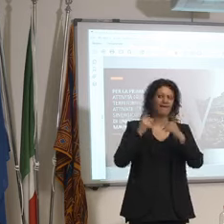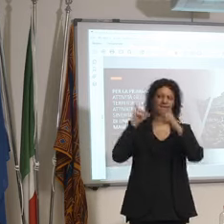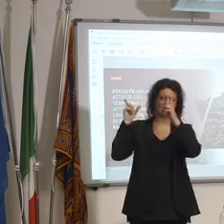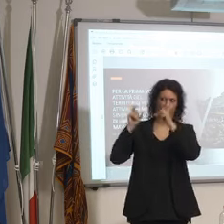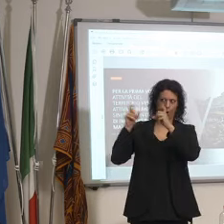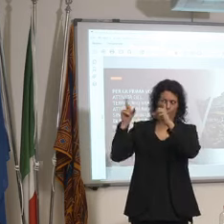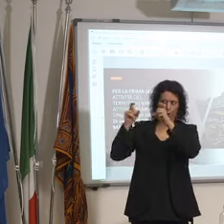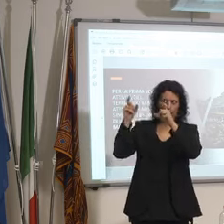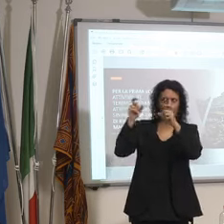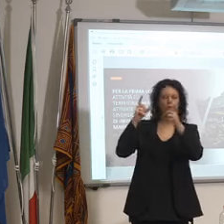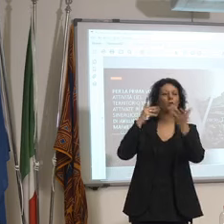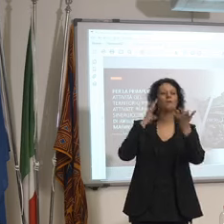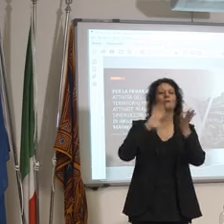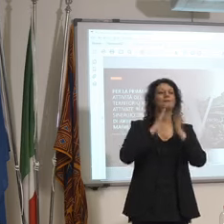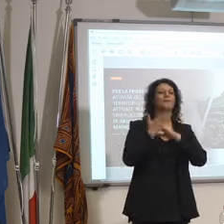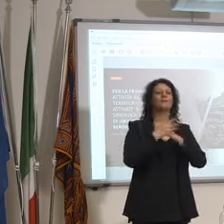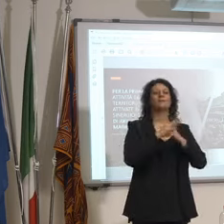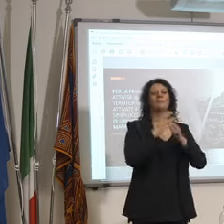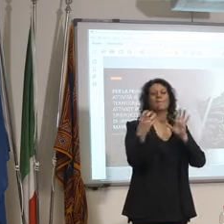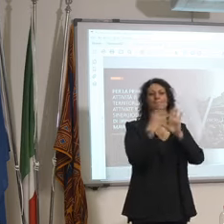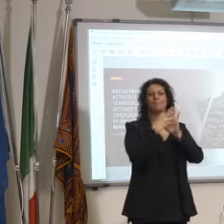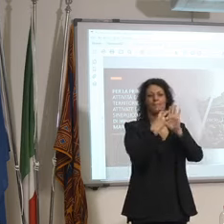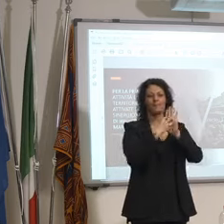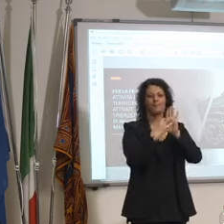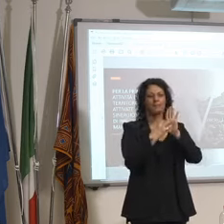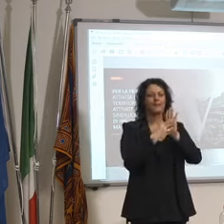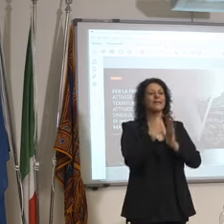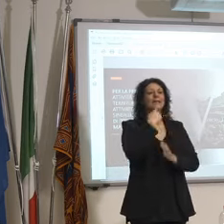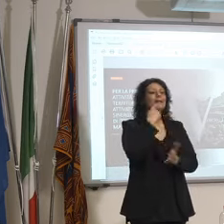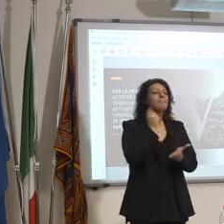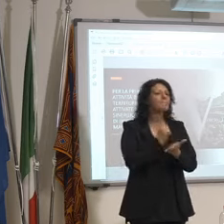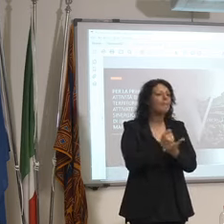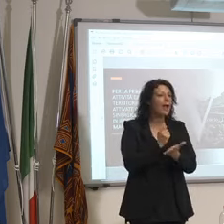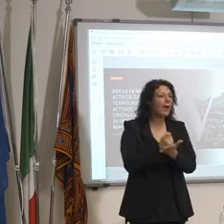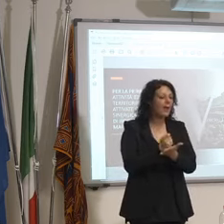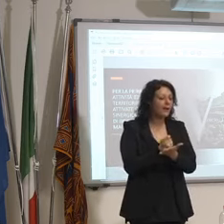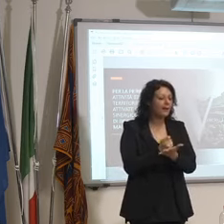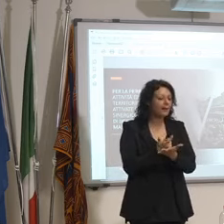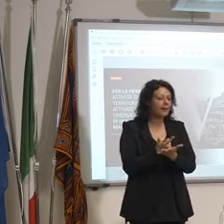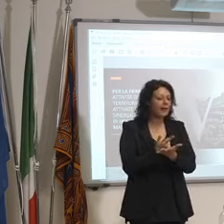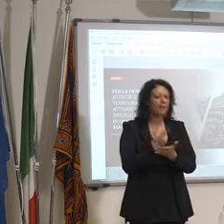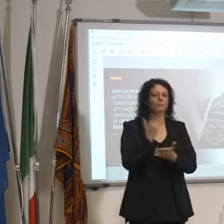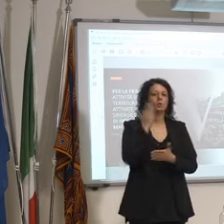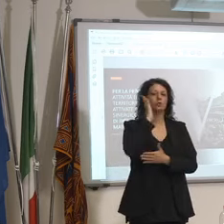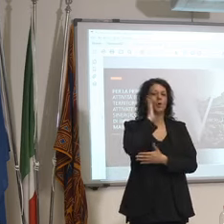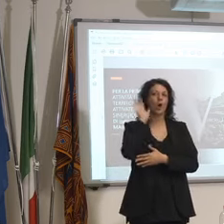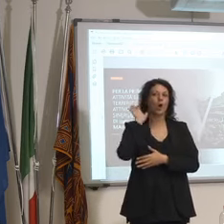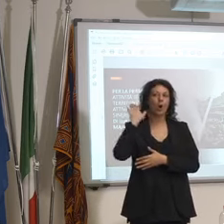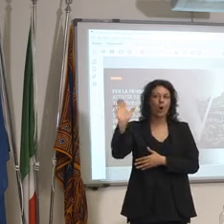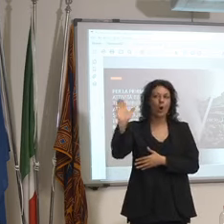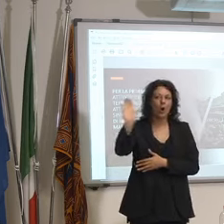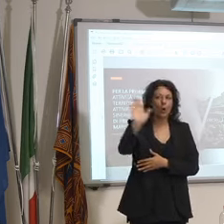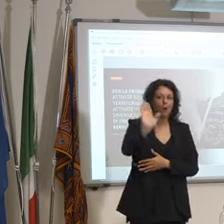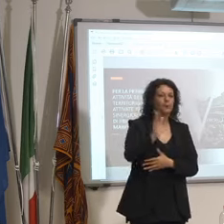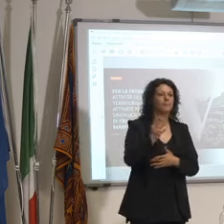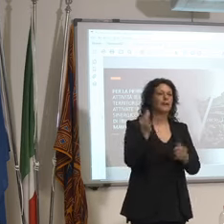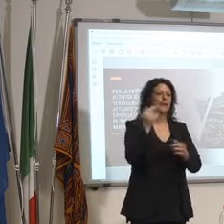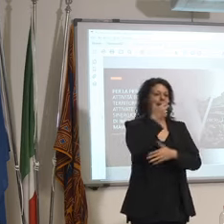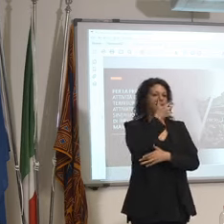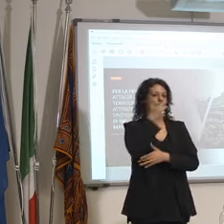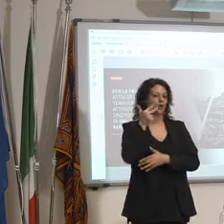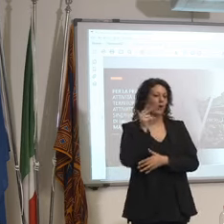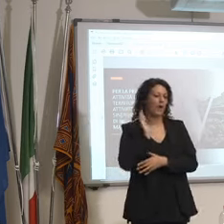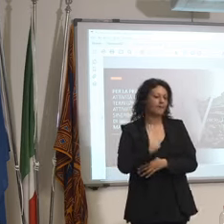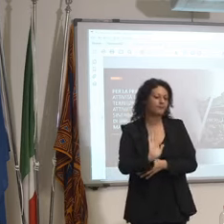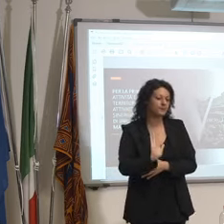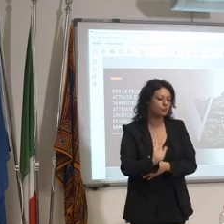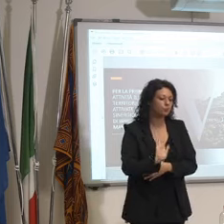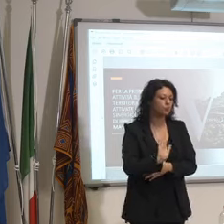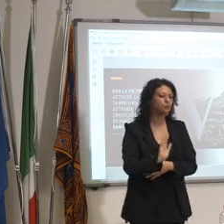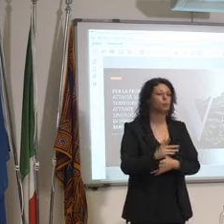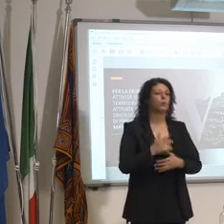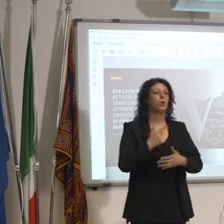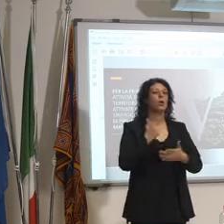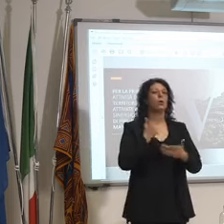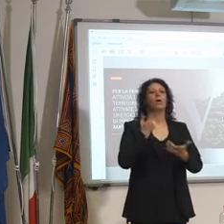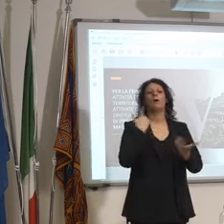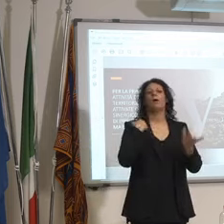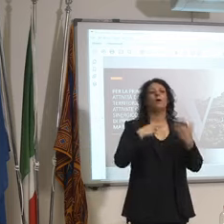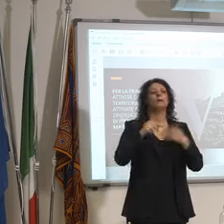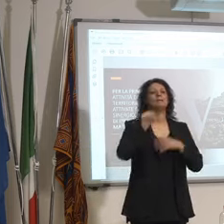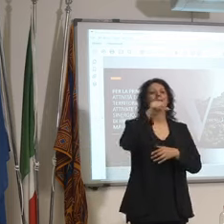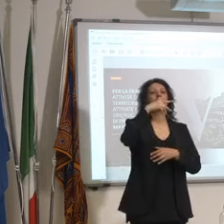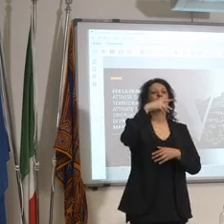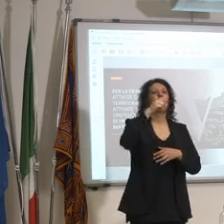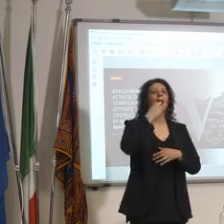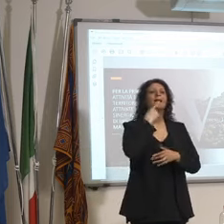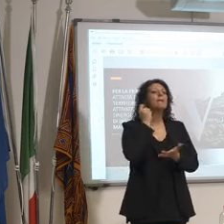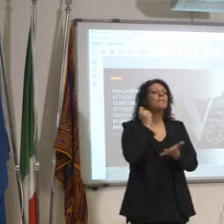chi è che paga il pernottamento nelle botti il ristorante la spa paga